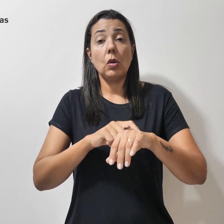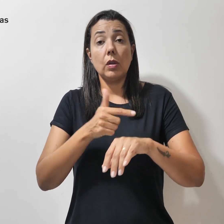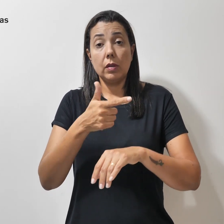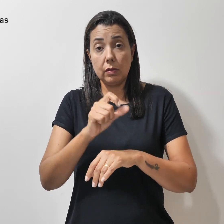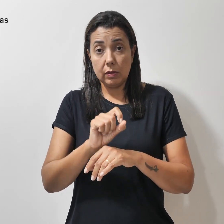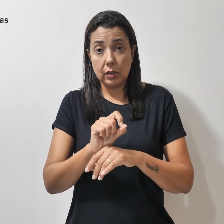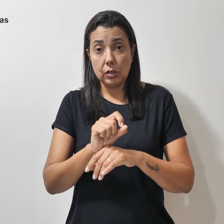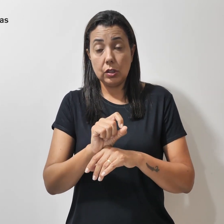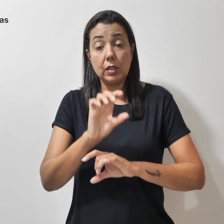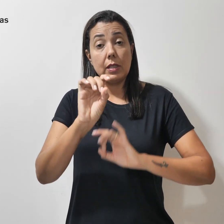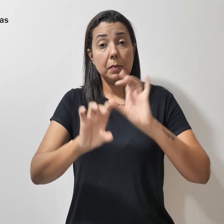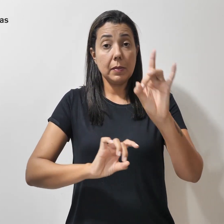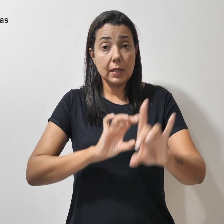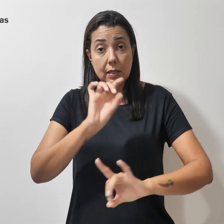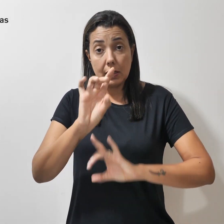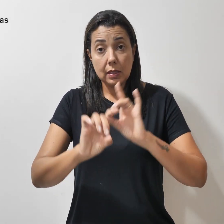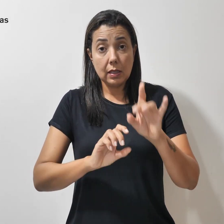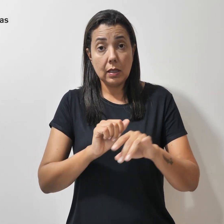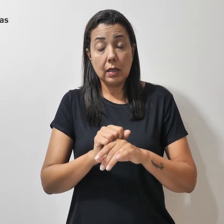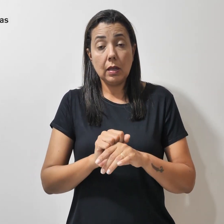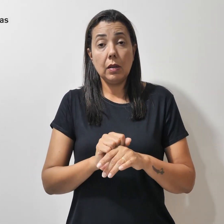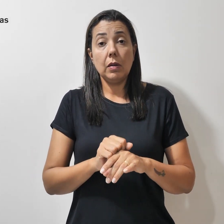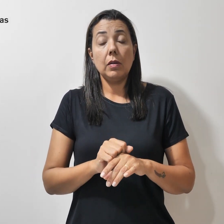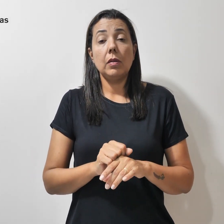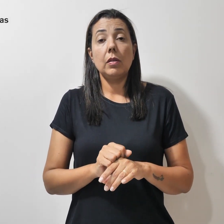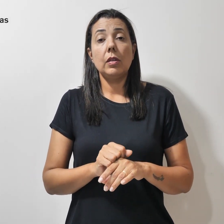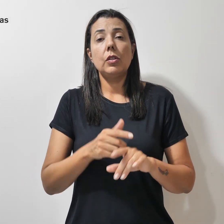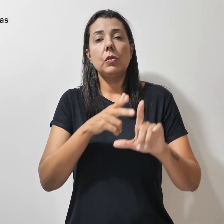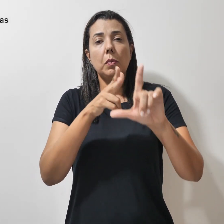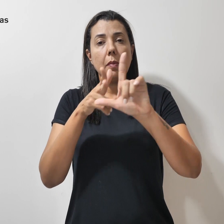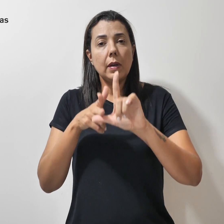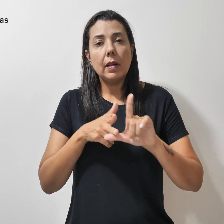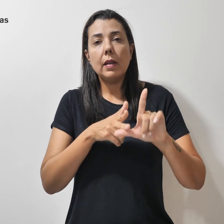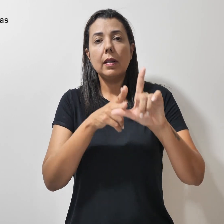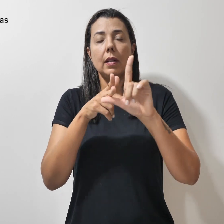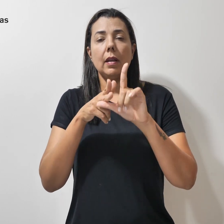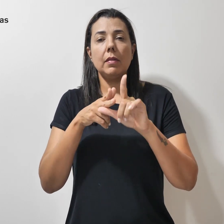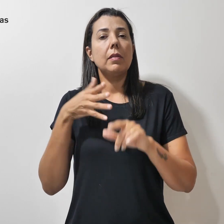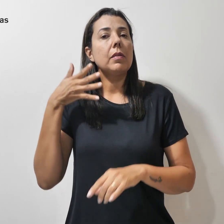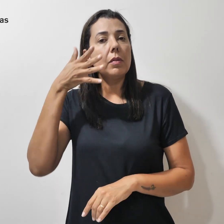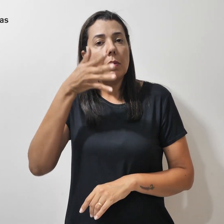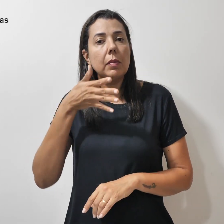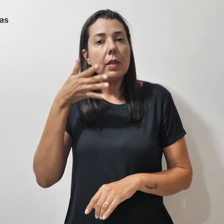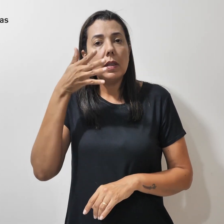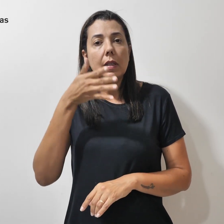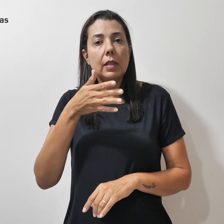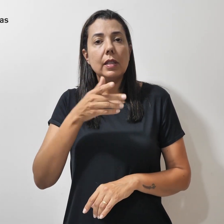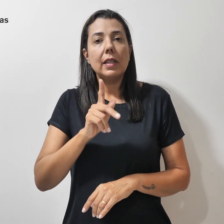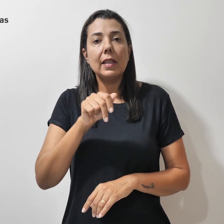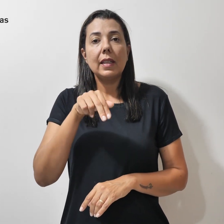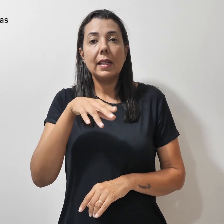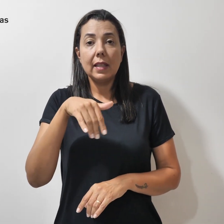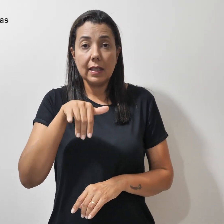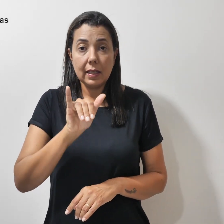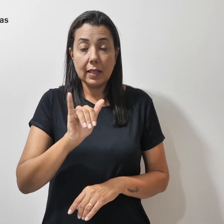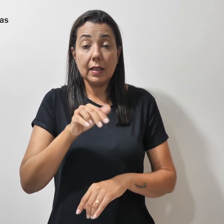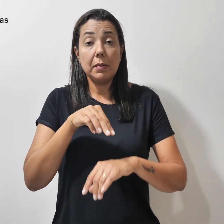será especial, com a transmissão de uma live com as palestras de Kelly Rocha, mestre em